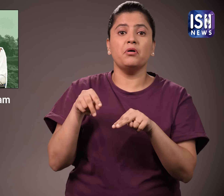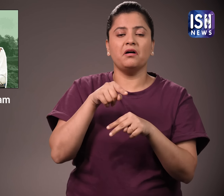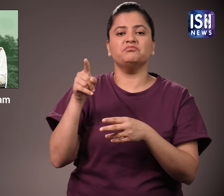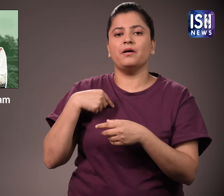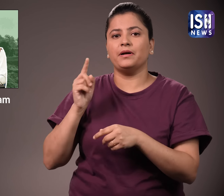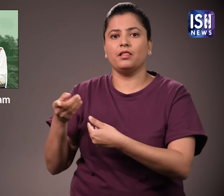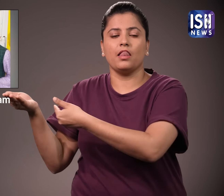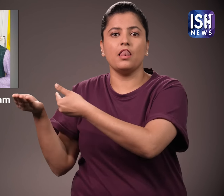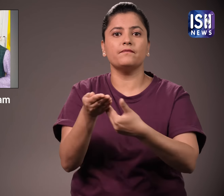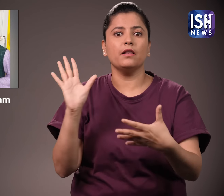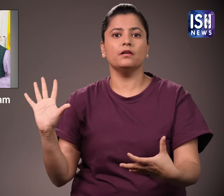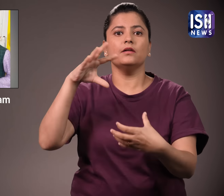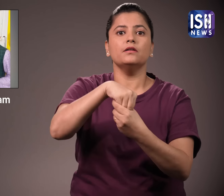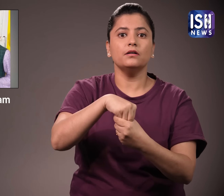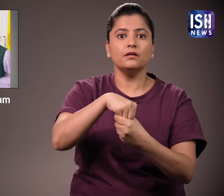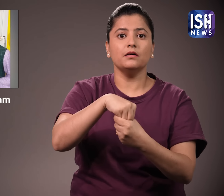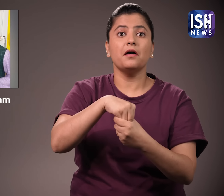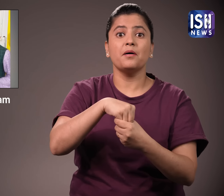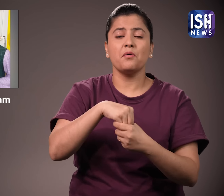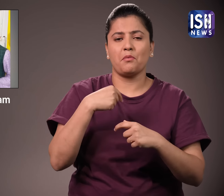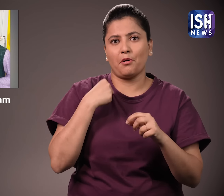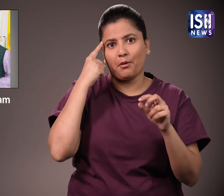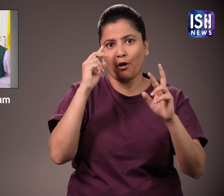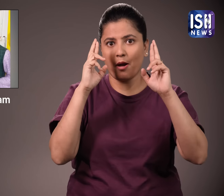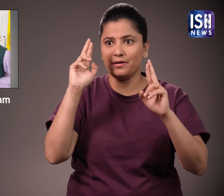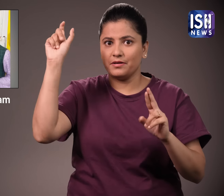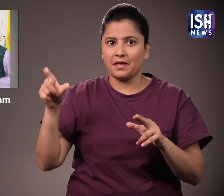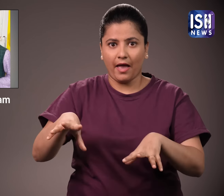उन्हें भी आमंत्रित किया गया है और संभवत वे इसमें शमिल होंगे